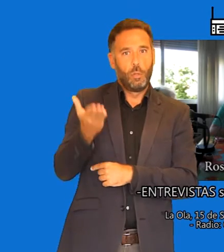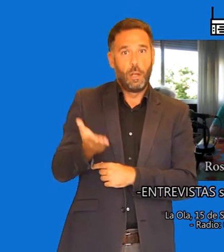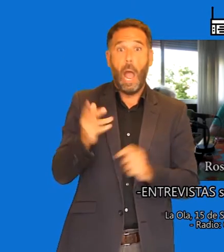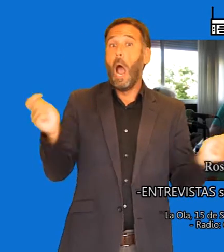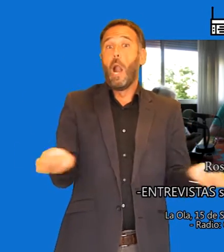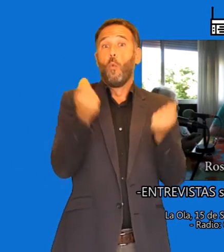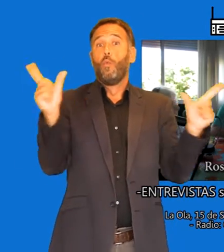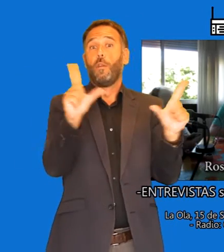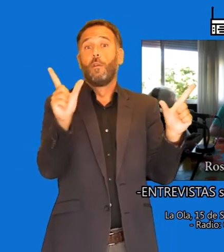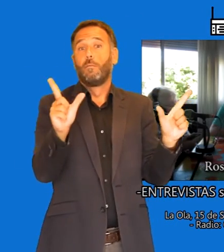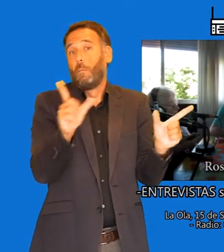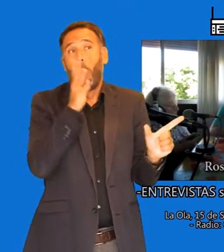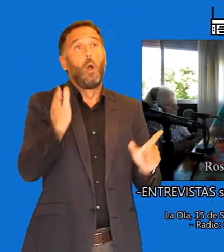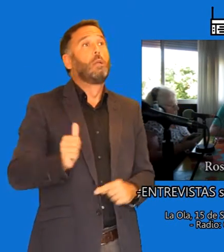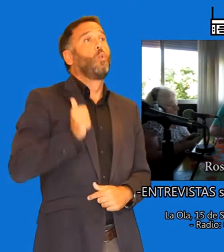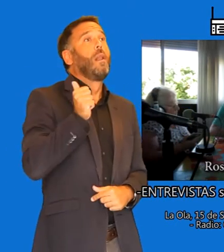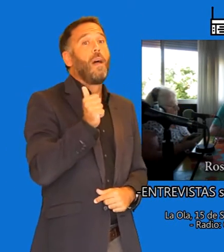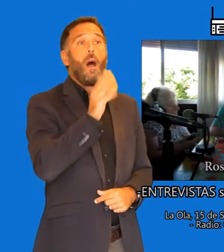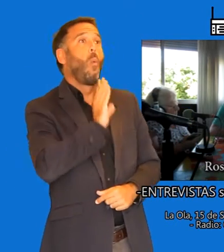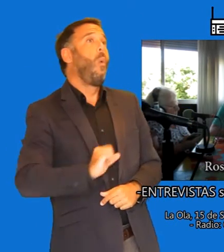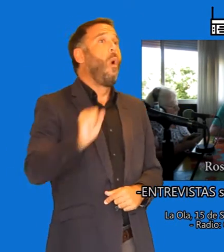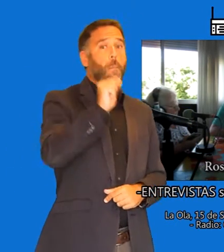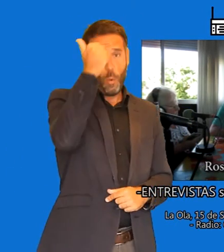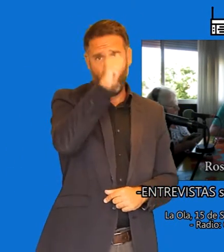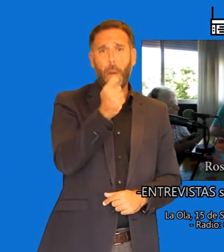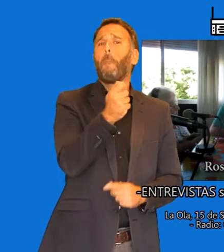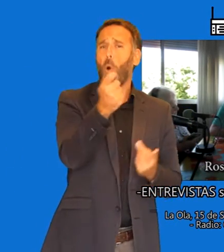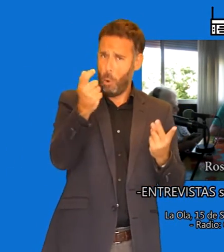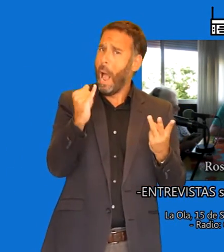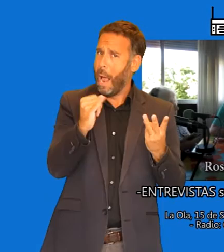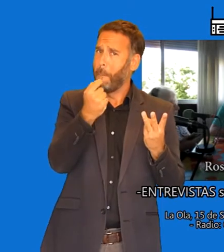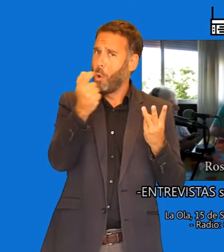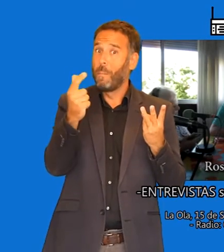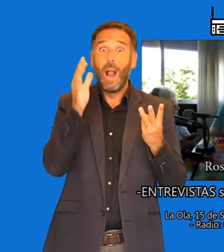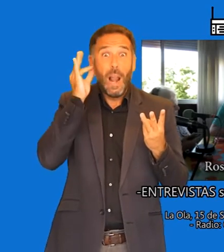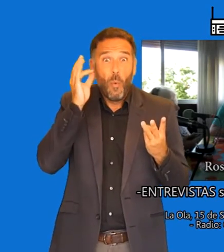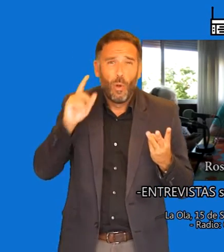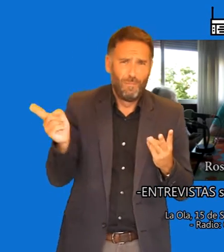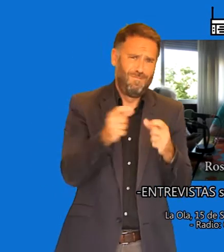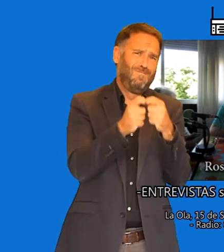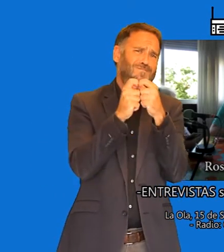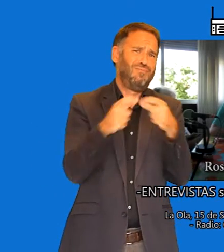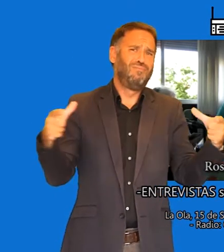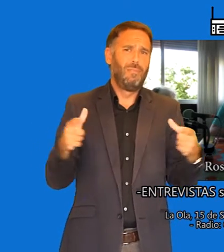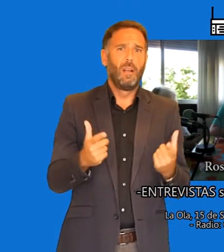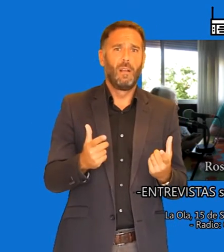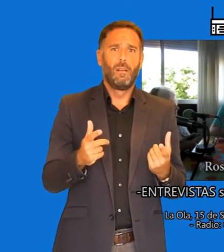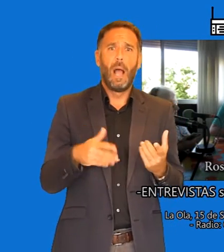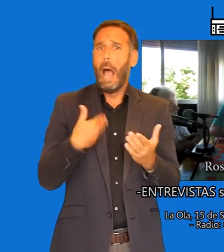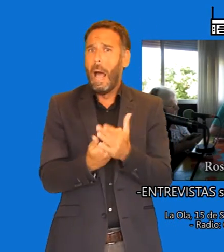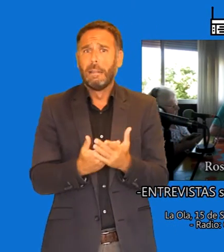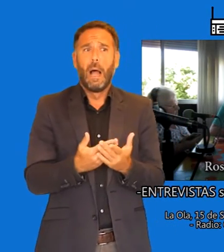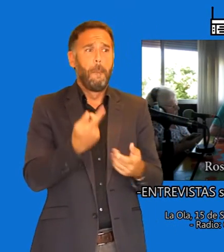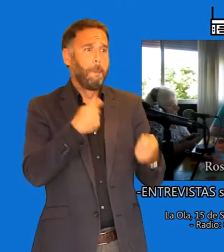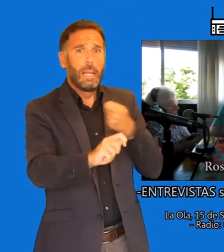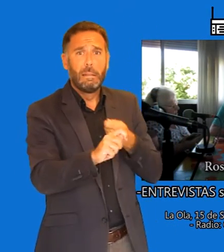por la belleza de los hombres, están hechos por la belleza de la mujer, hasta para vender unos calzoncillos de hombres. Sí, sí,